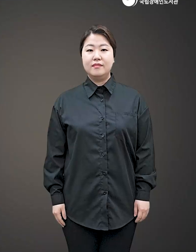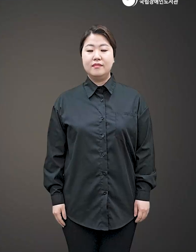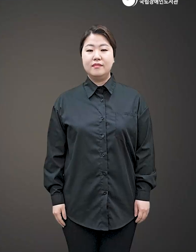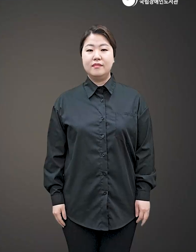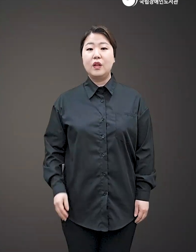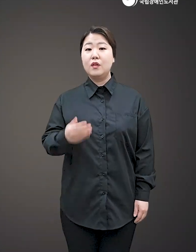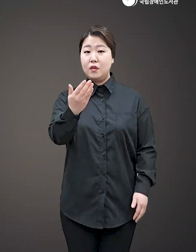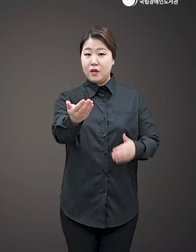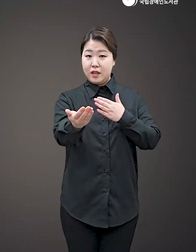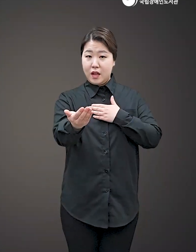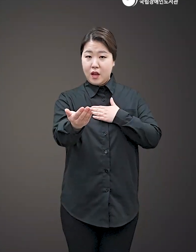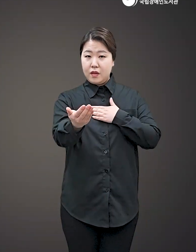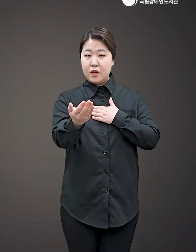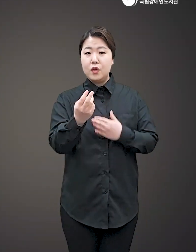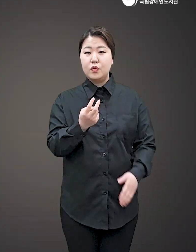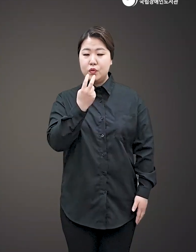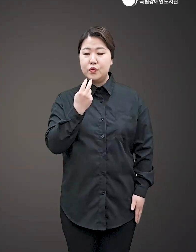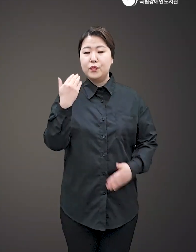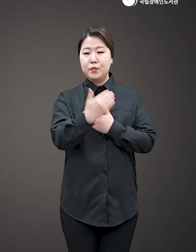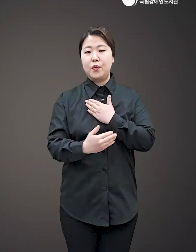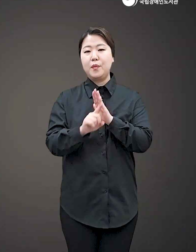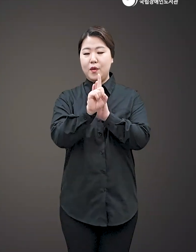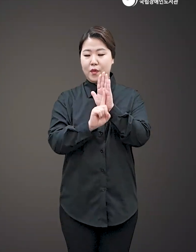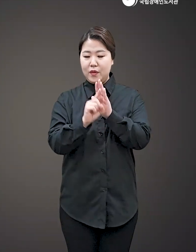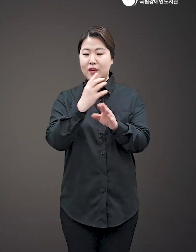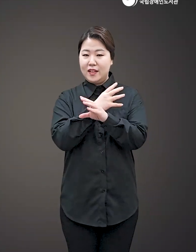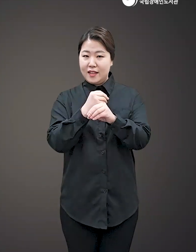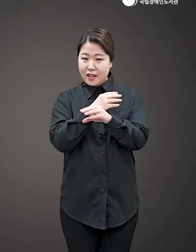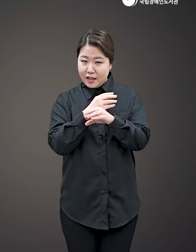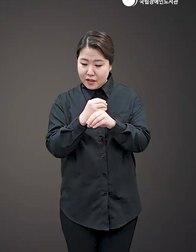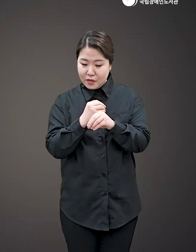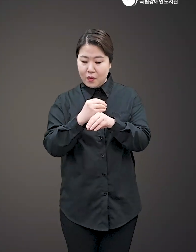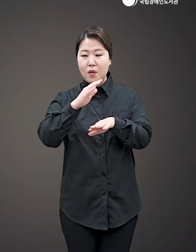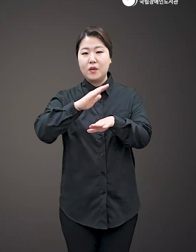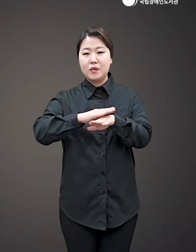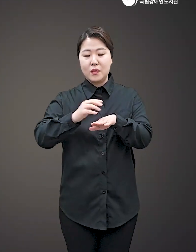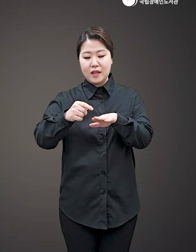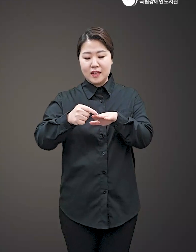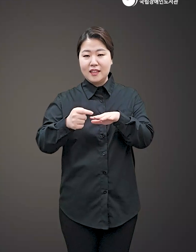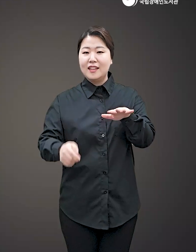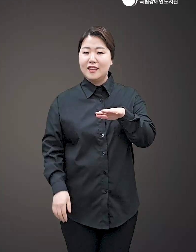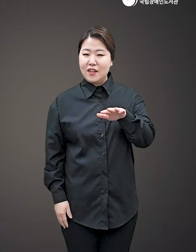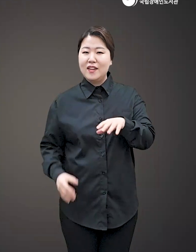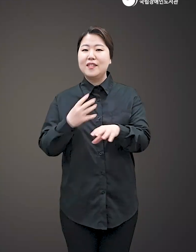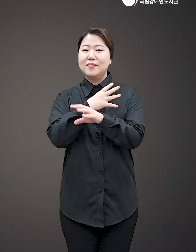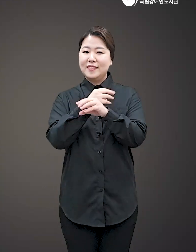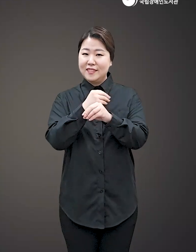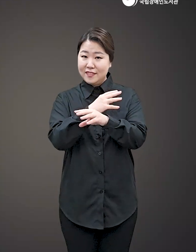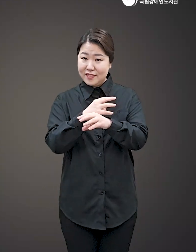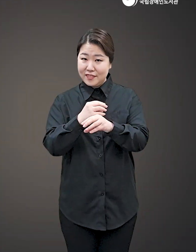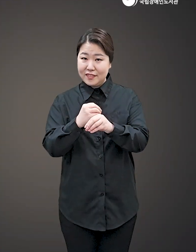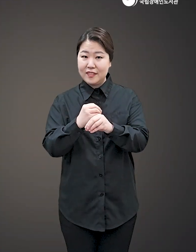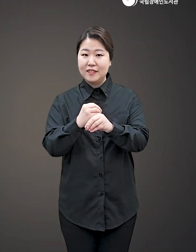우리는 숨결과 체온을 나누고, 우리는 손끝의 떨림을 나누고,